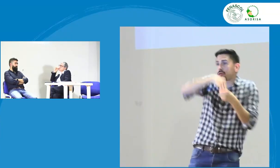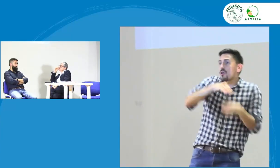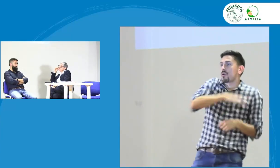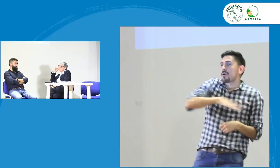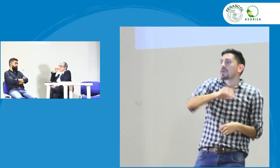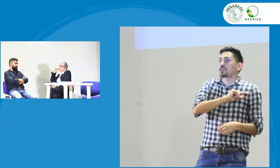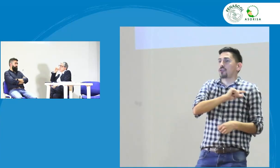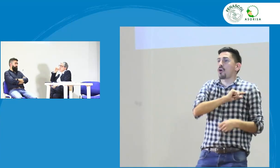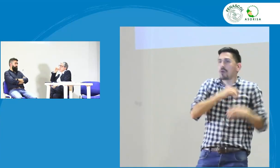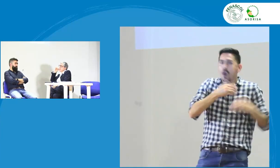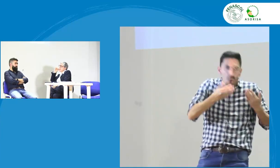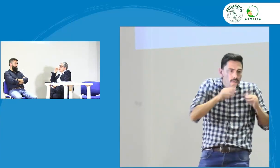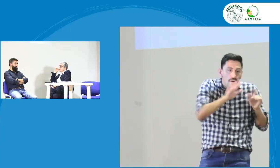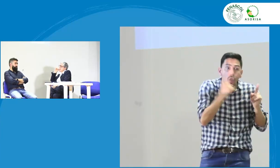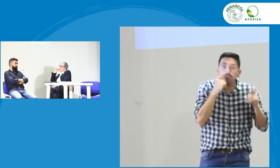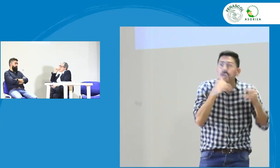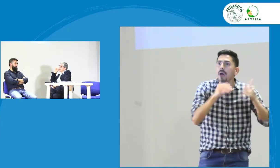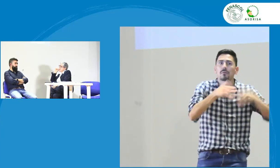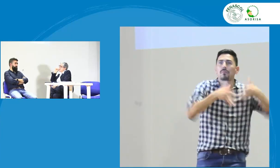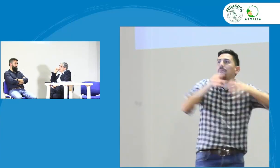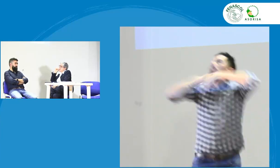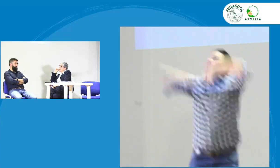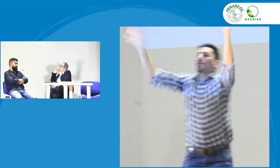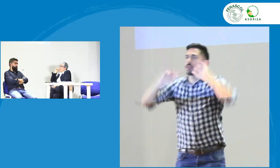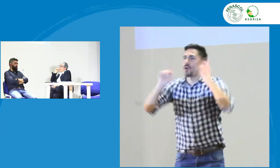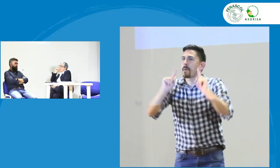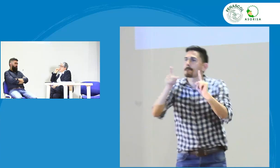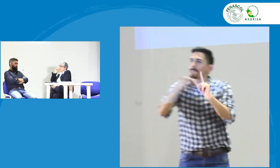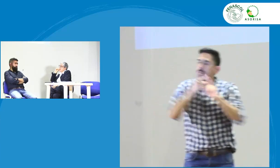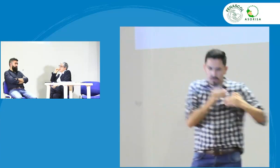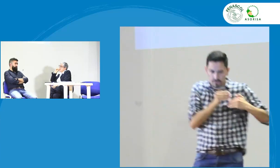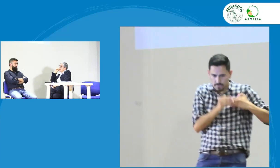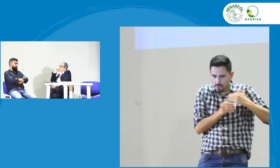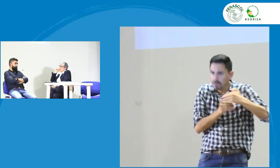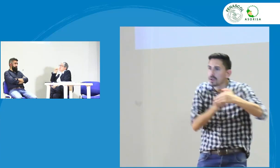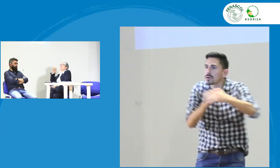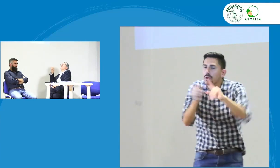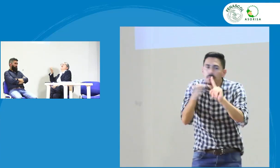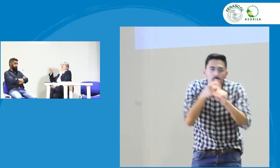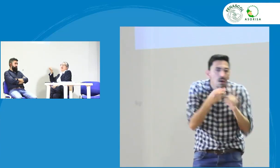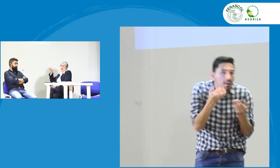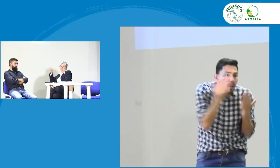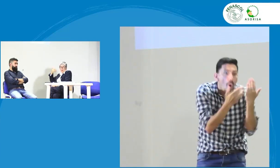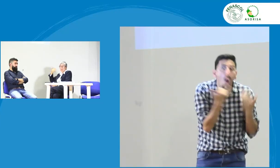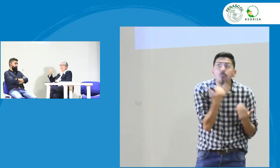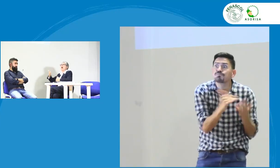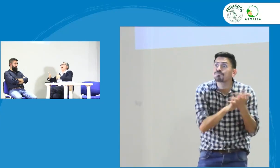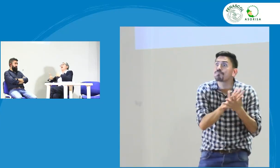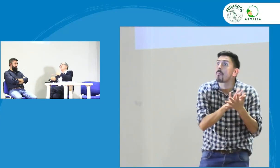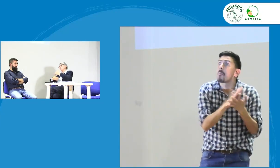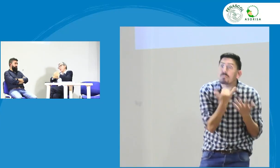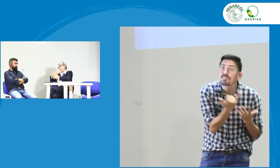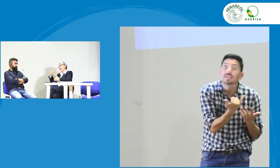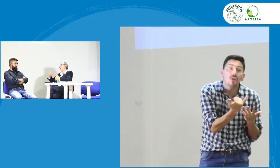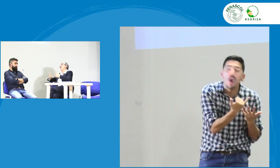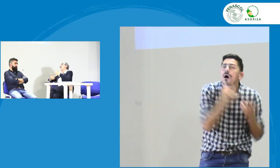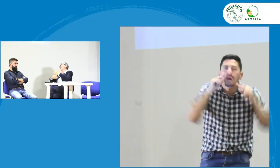que tengo que tener esa experiencia y para hacerlo entonces desde el INSOR se está haciendo ese procedimiento para la